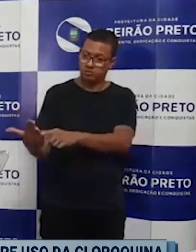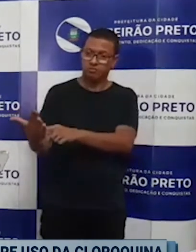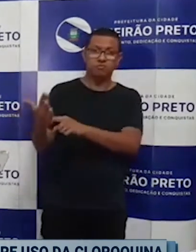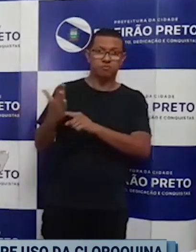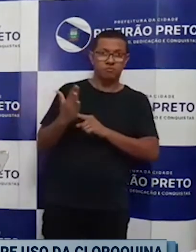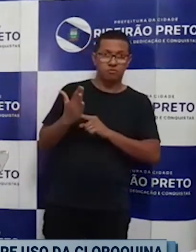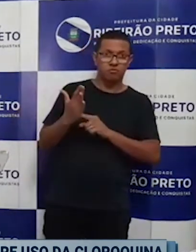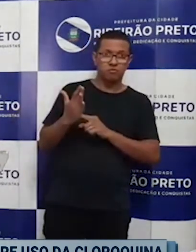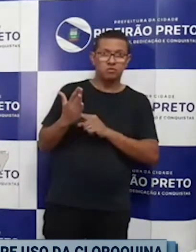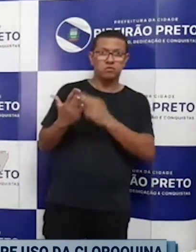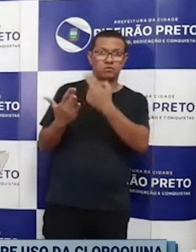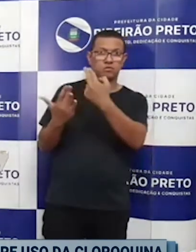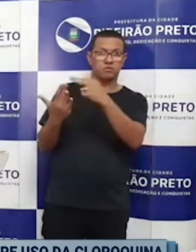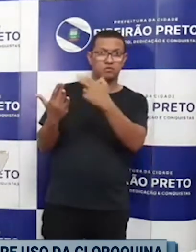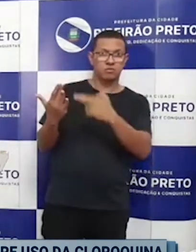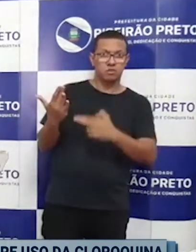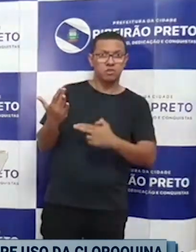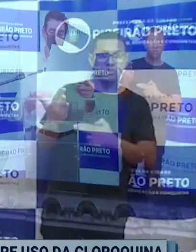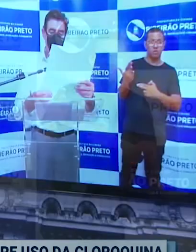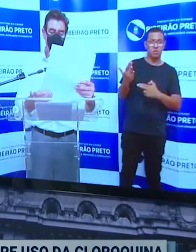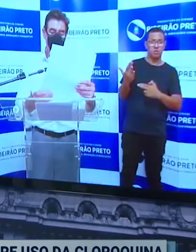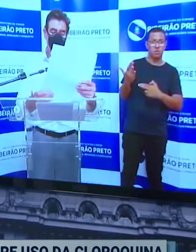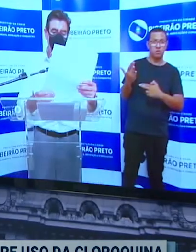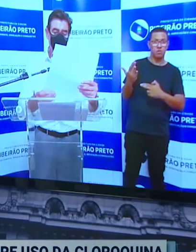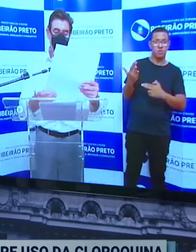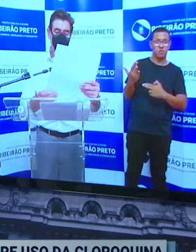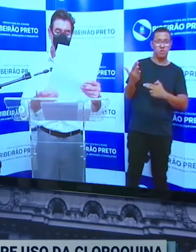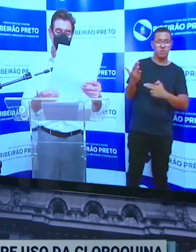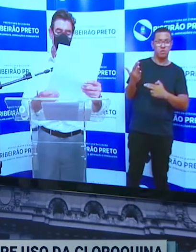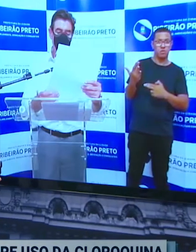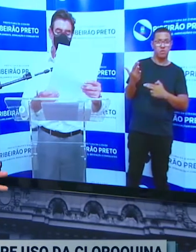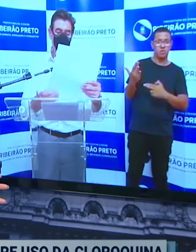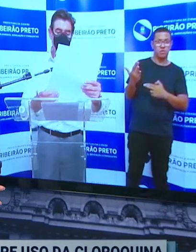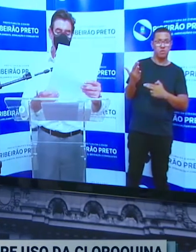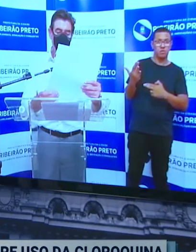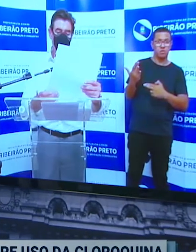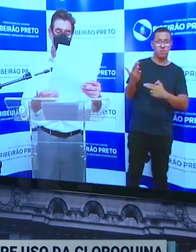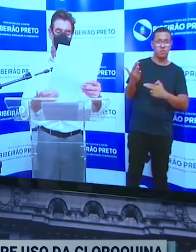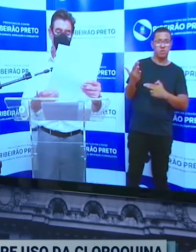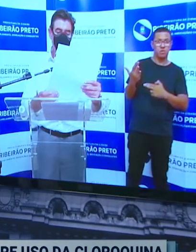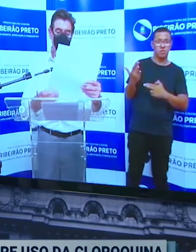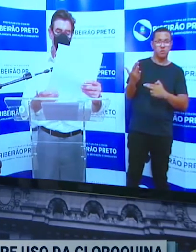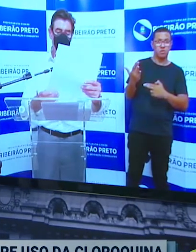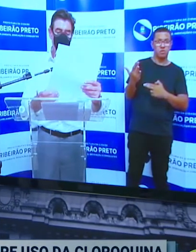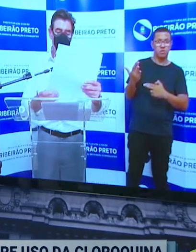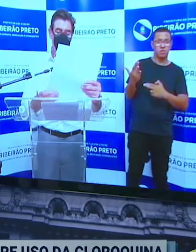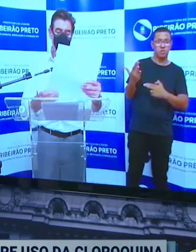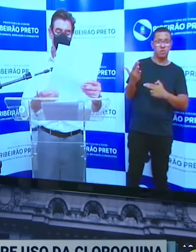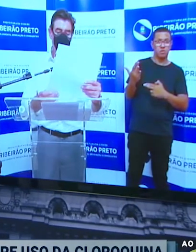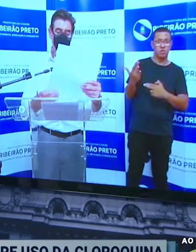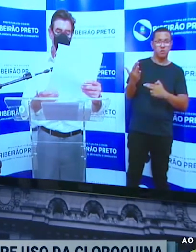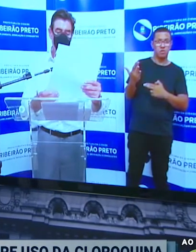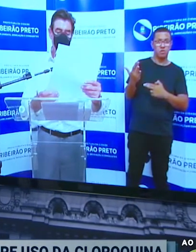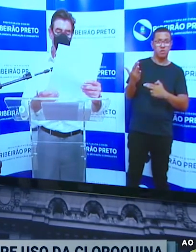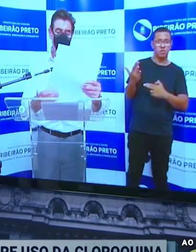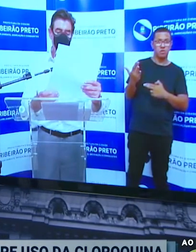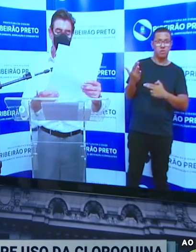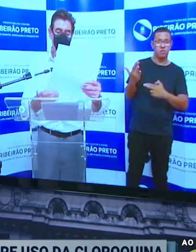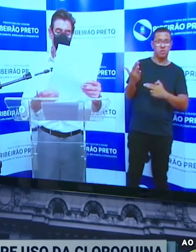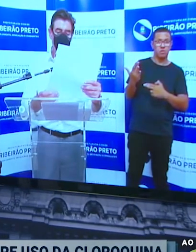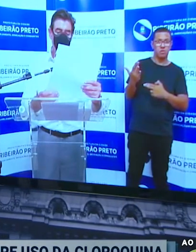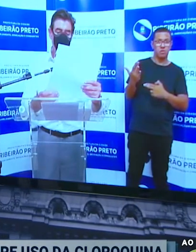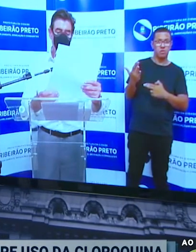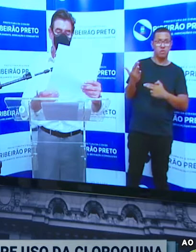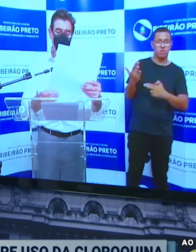profissão da medicina. Pois é. Diferente do que disse ontem ao vivo o prefeito Zezinho Gimenez. Ele disse que o